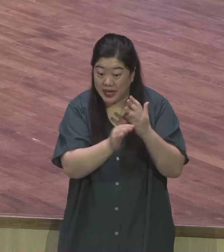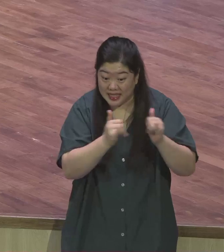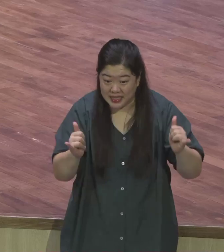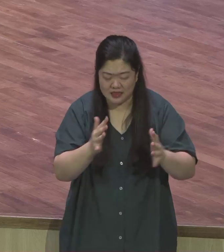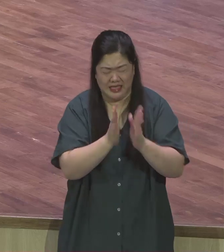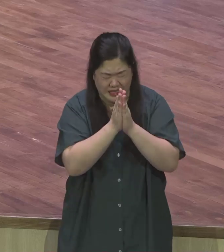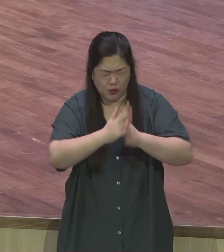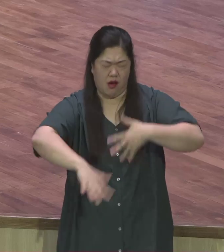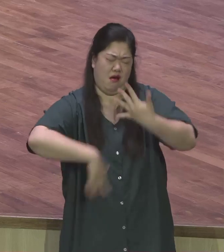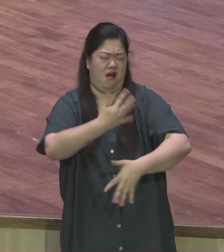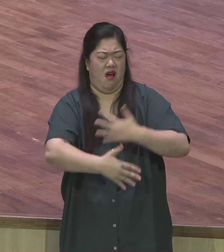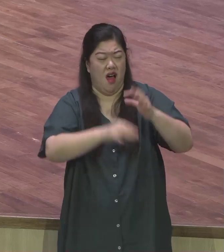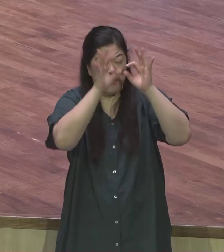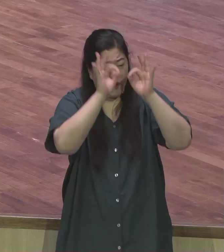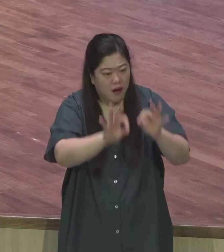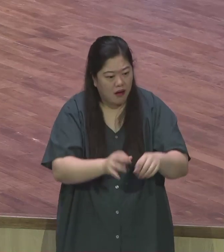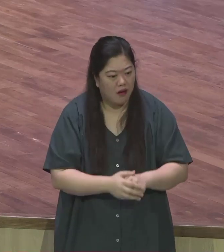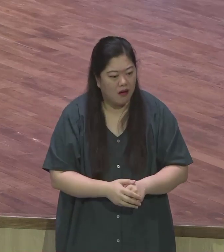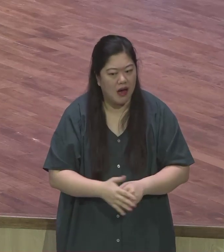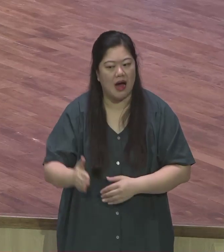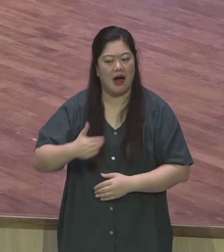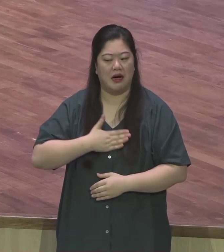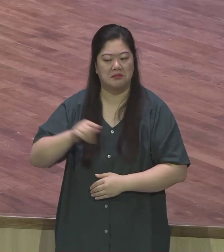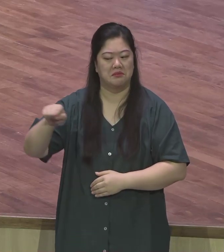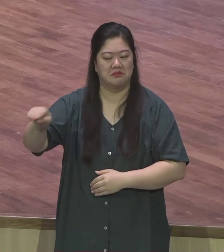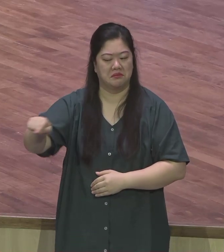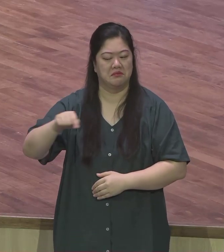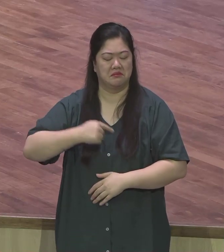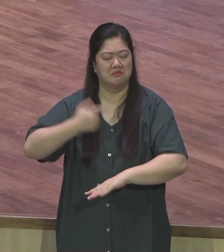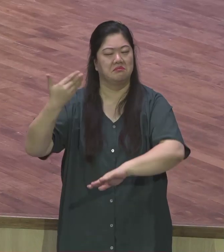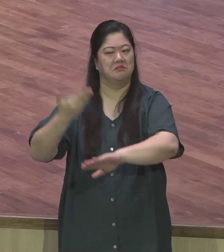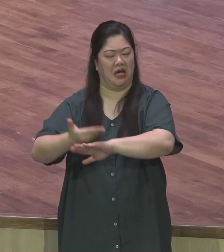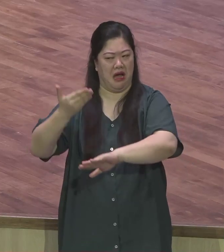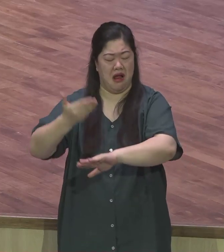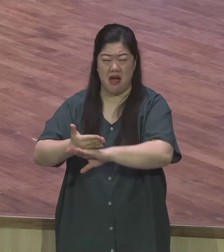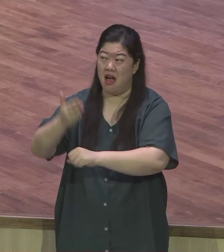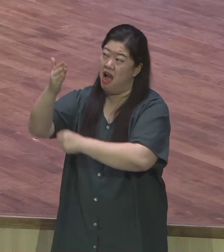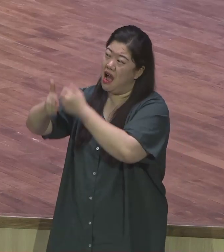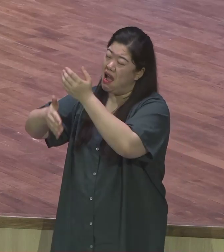나는 다른 사람들과 같지 않음을 당신께 감사드립니다